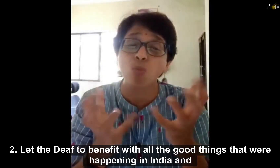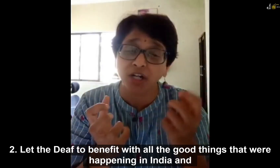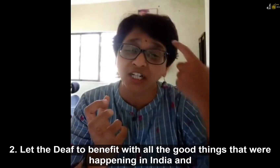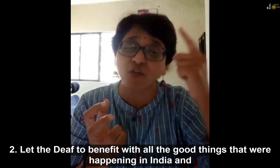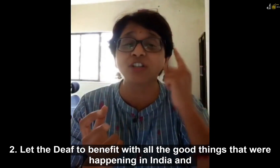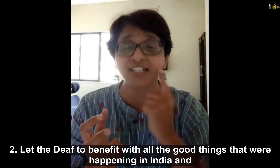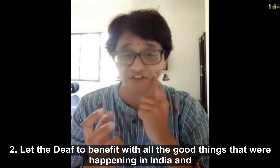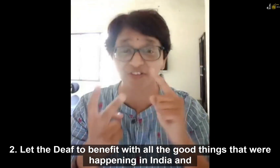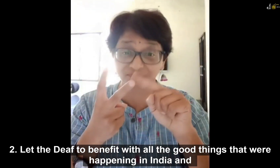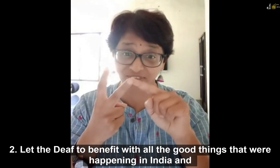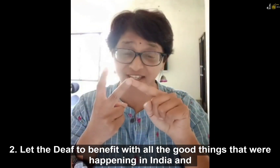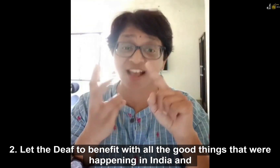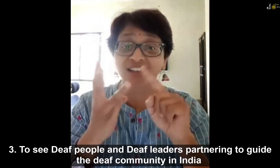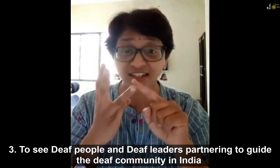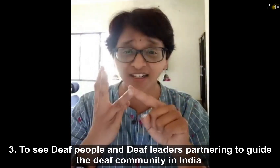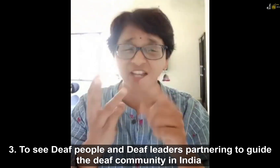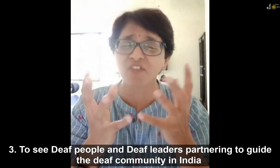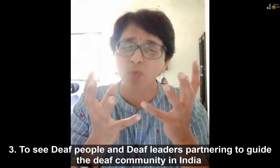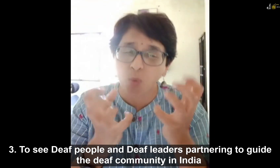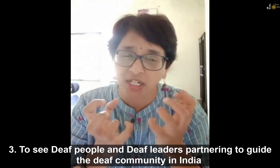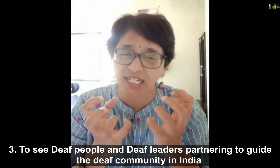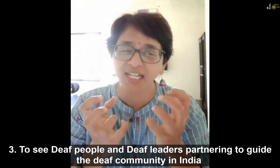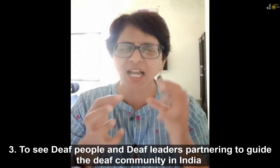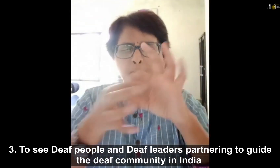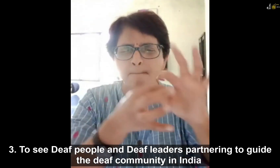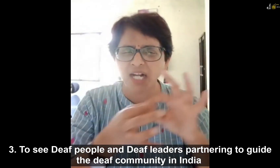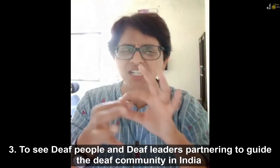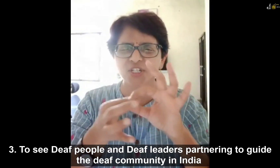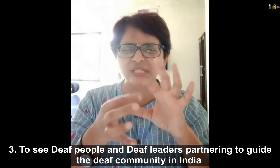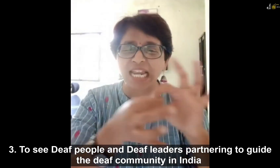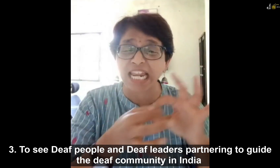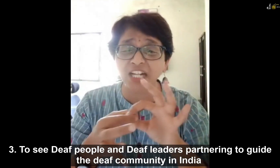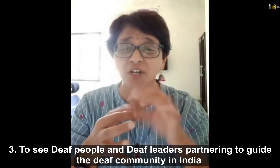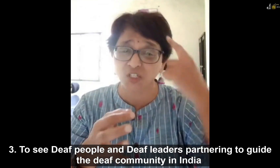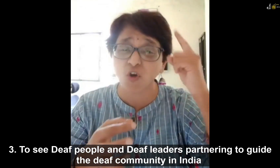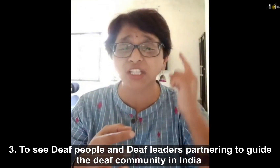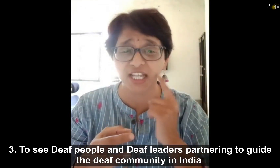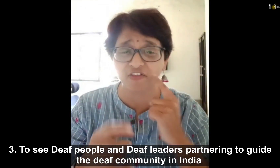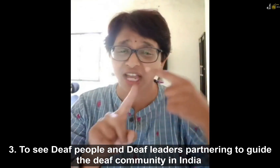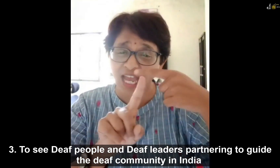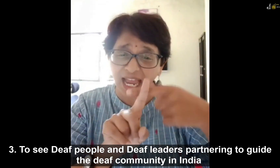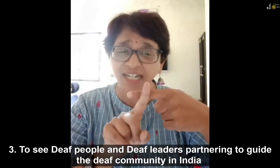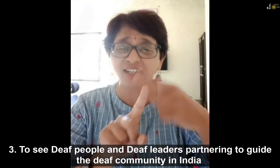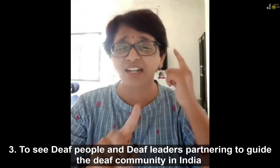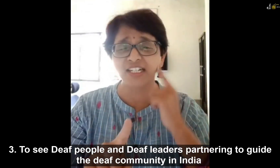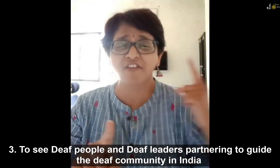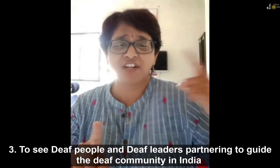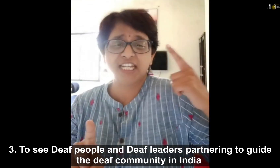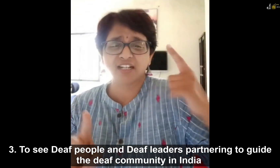फायदा उठा सके तीसरा बधिर लोग और बधिर लीडर मिलकर एक जुट होकर काम कर सके